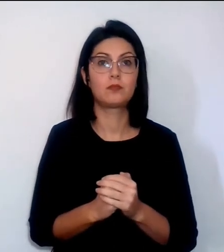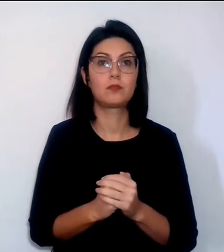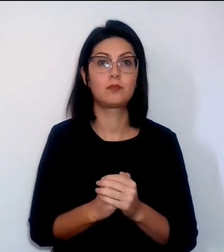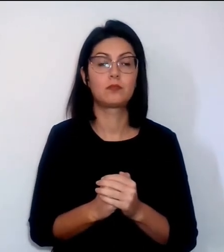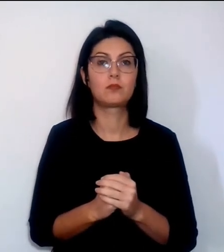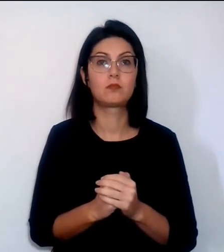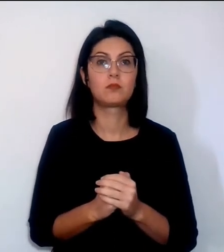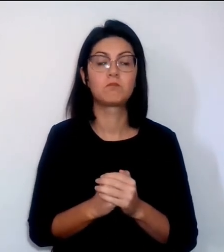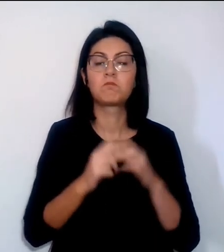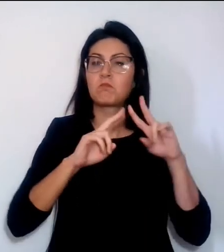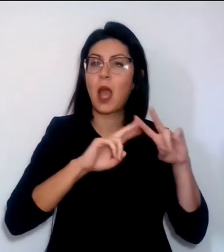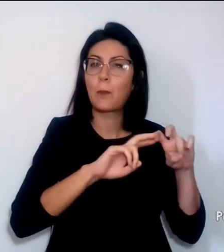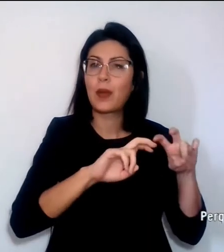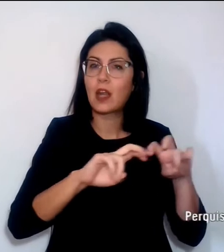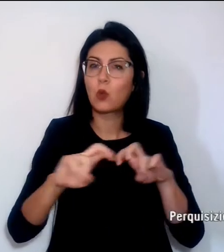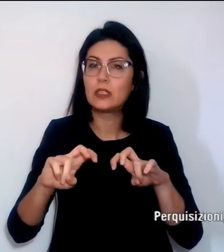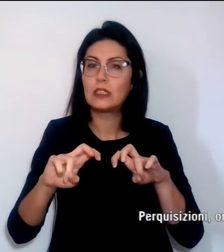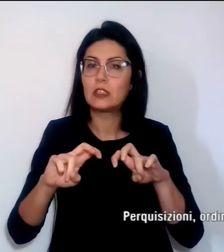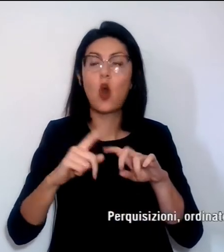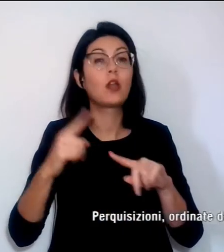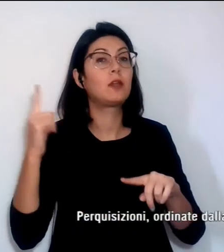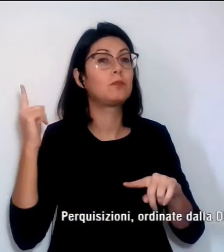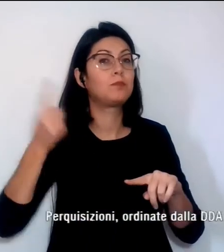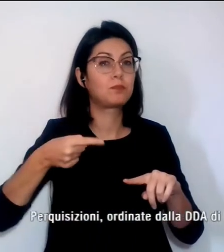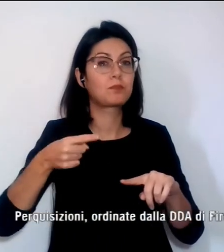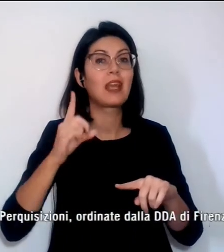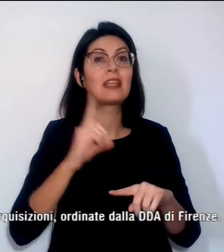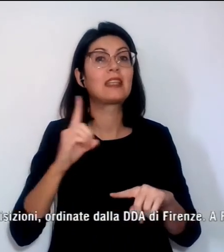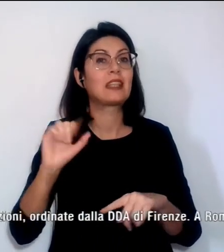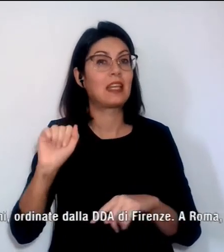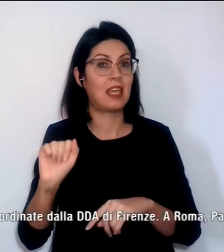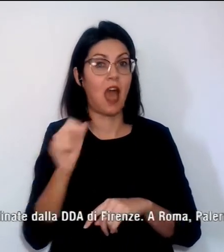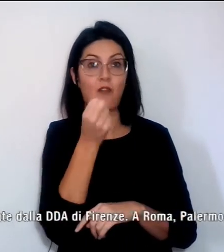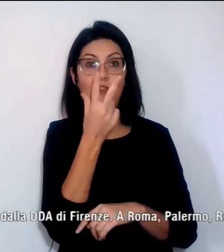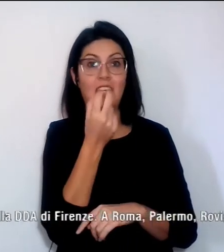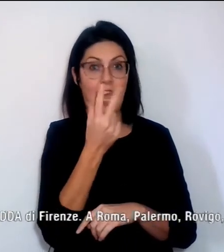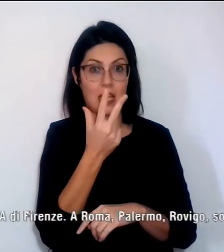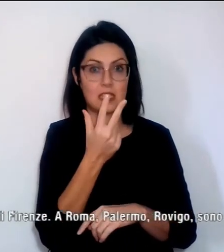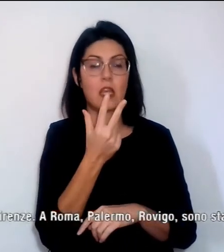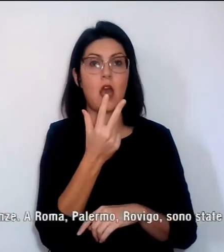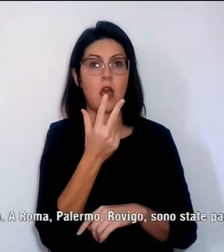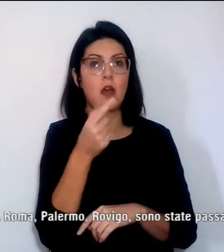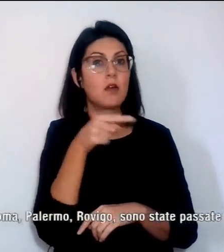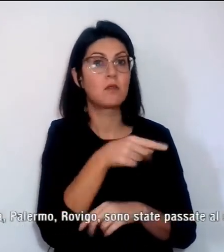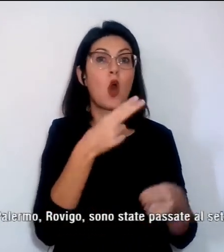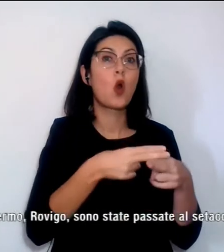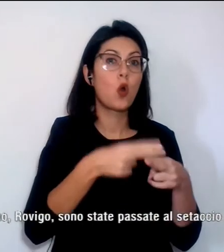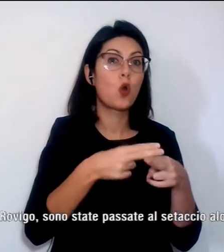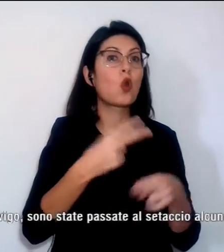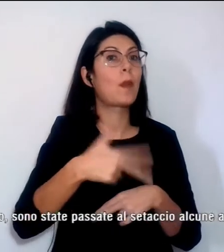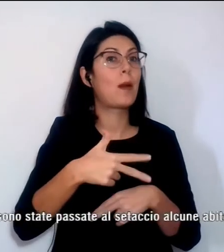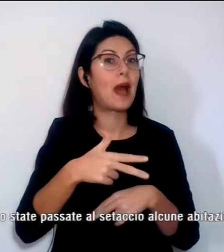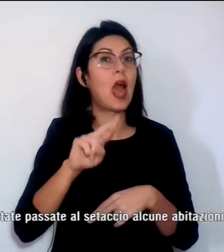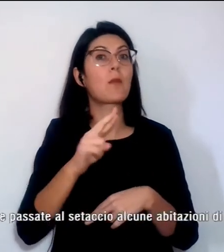Perquisizioni ordinate dalla DDA di Firenze a Roma, Palermo, Rovigo,